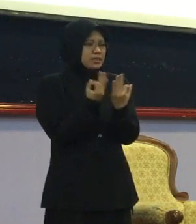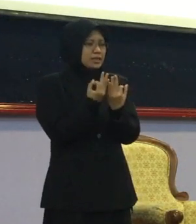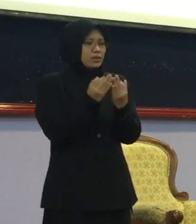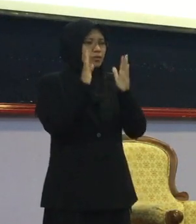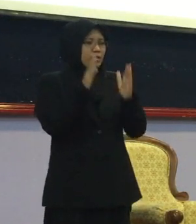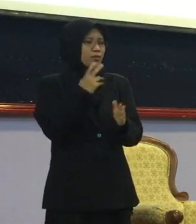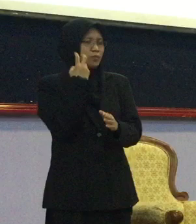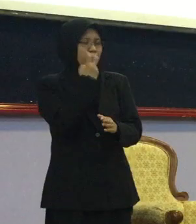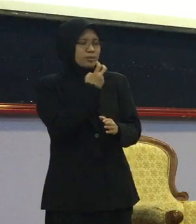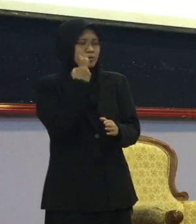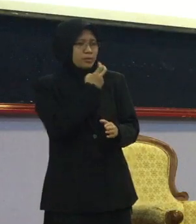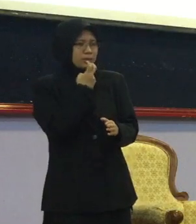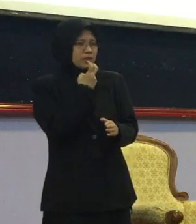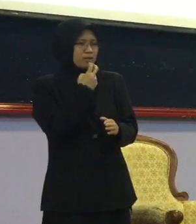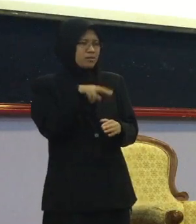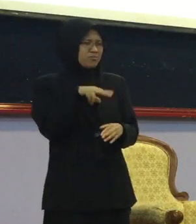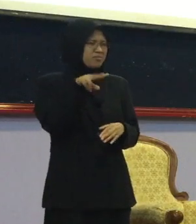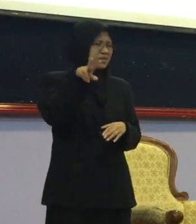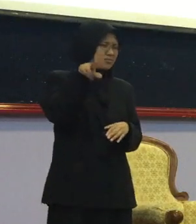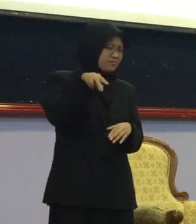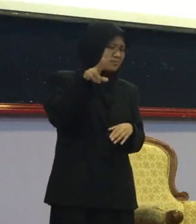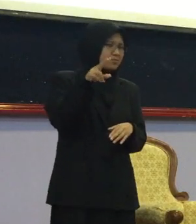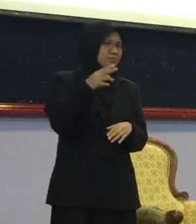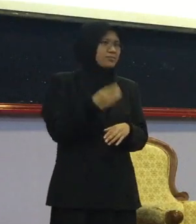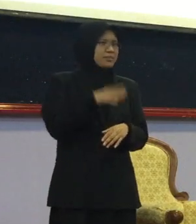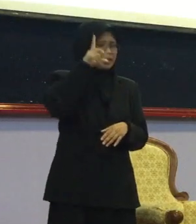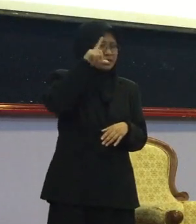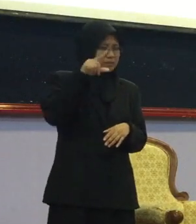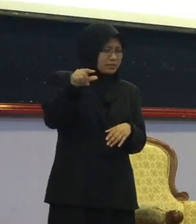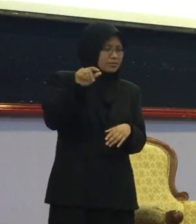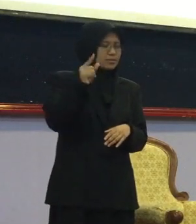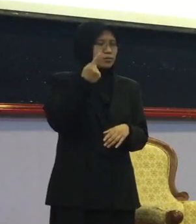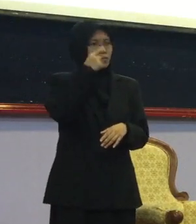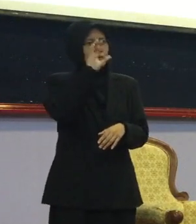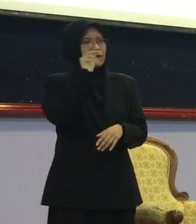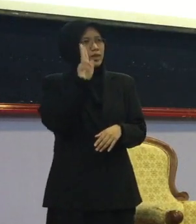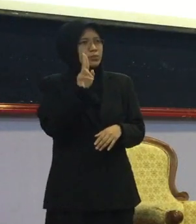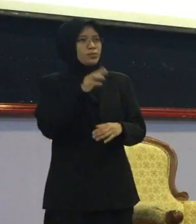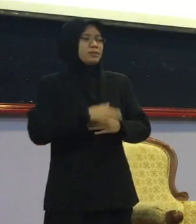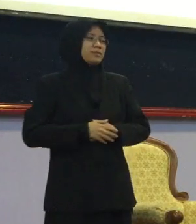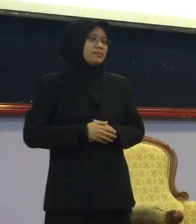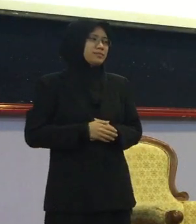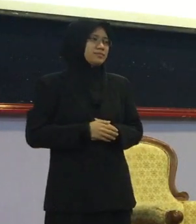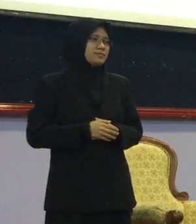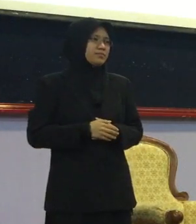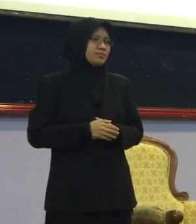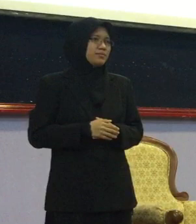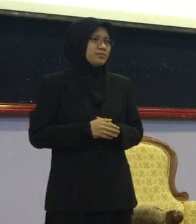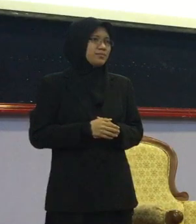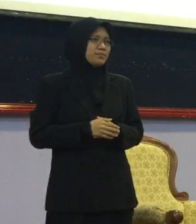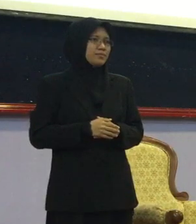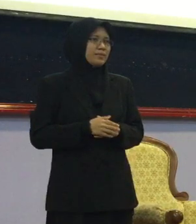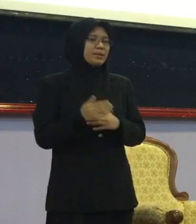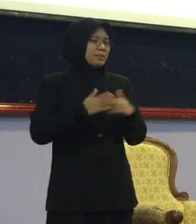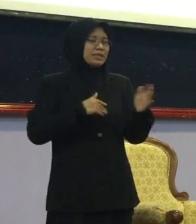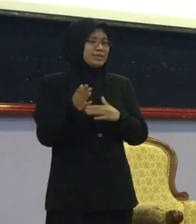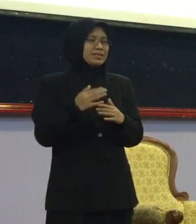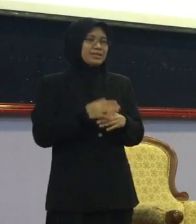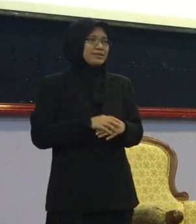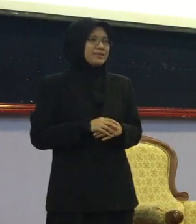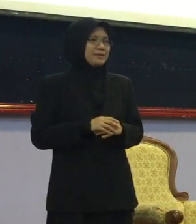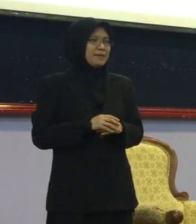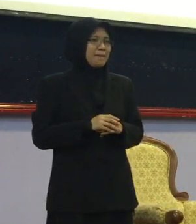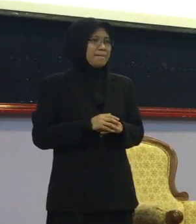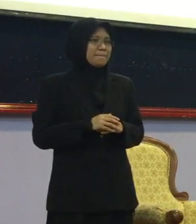I don't It doesn't matter Cik Semua matter Tak pisa Orang pandang tak pandang Tak payah Tak senyum kan Orang tak pandang Okey